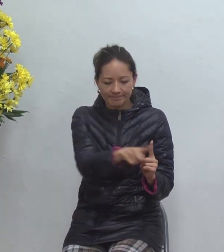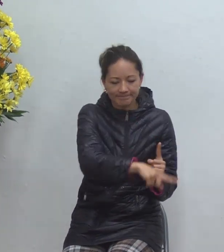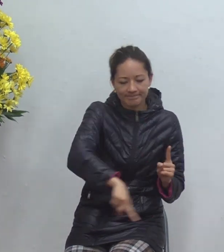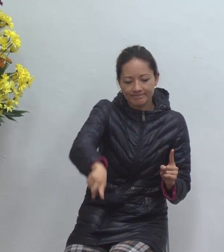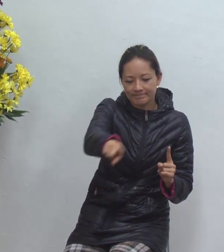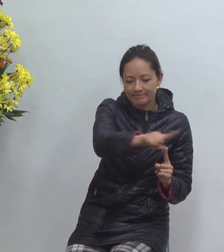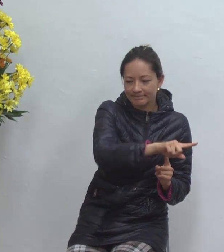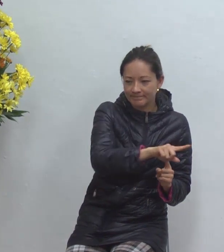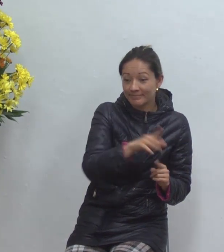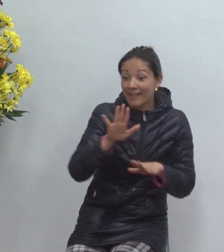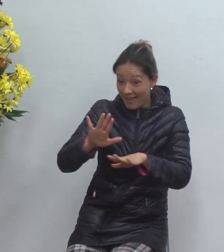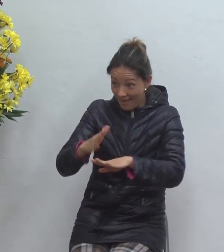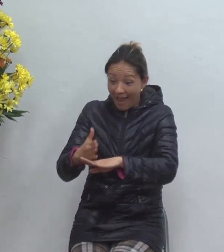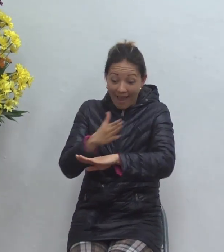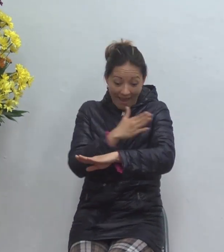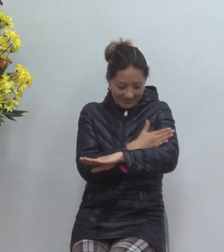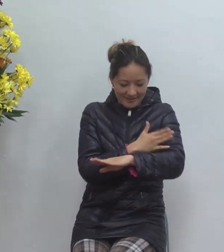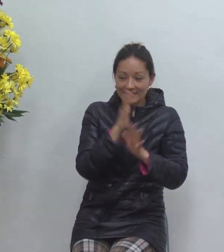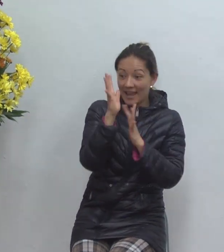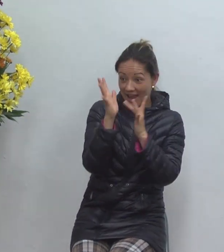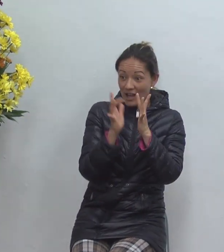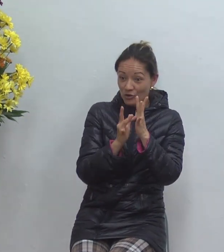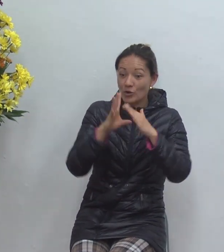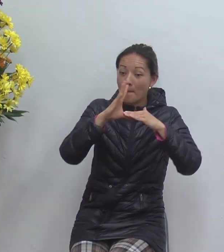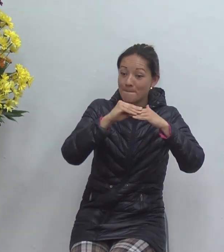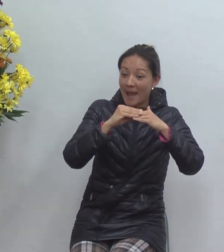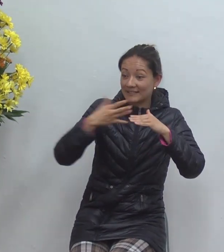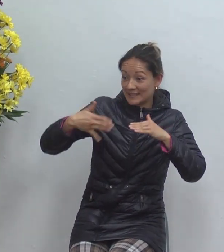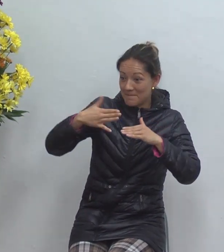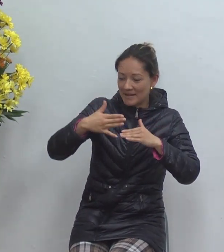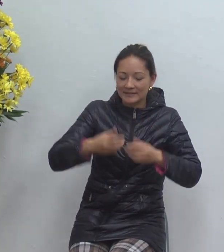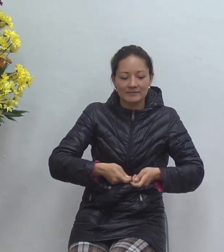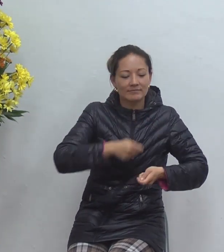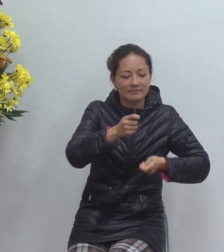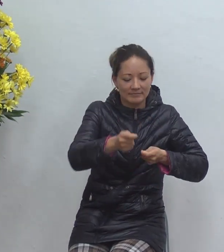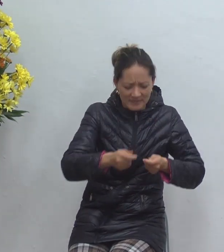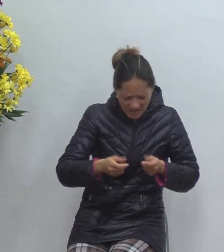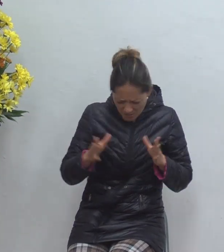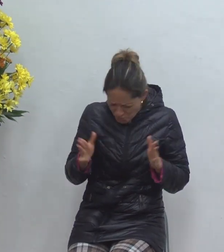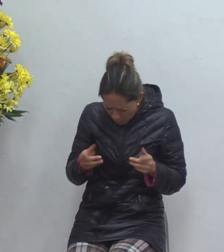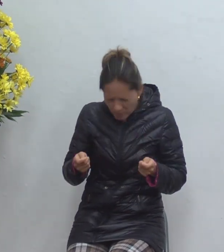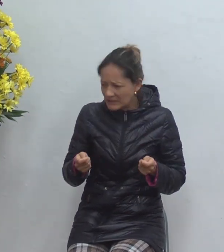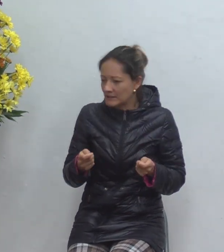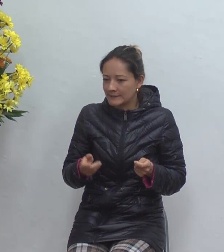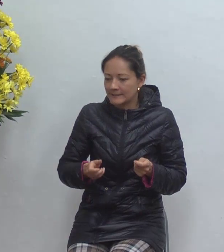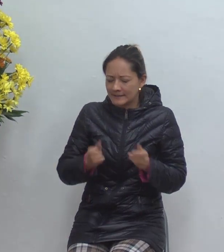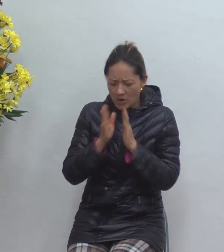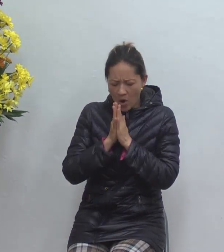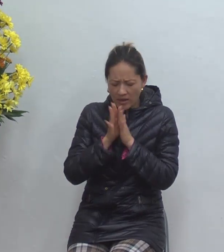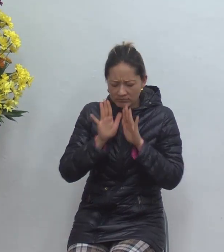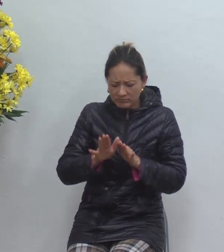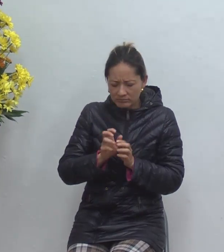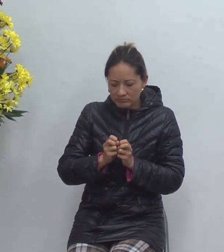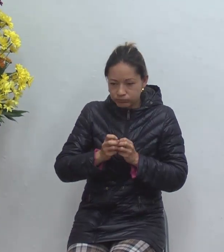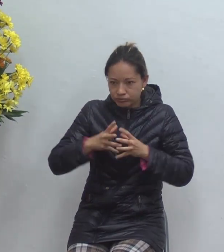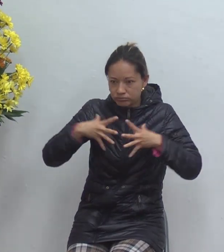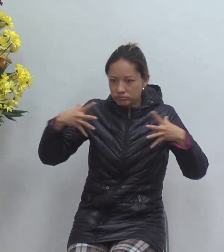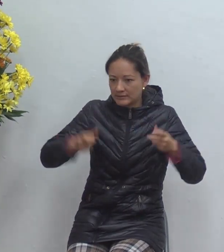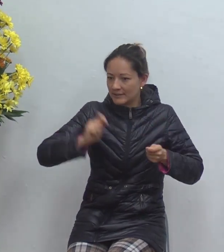comen el pan y los peces vamos a seguir a jesús claro me hizo el milagrito yo lo voy a seguir con toda mi vida te